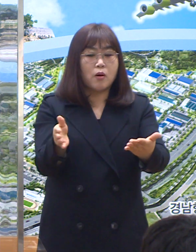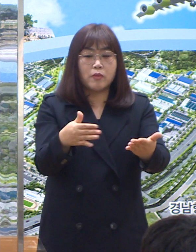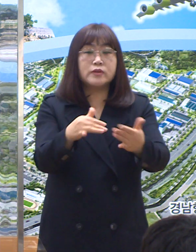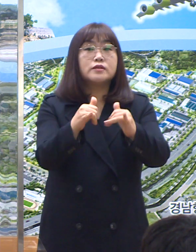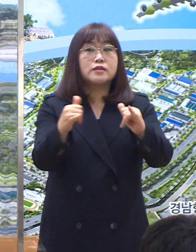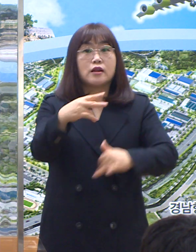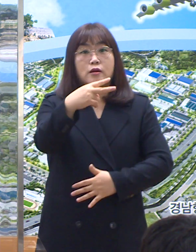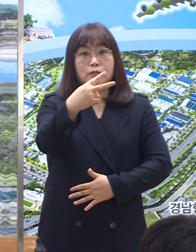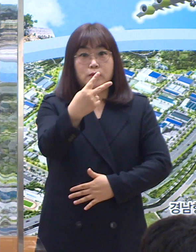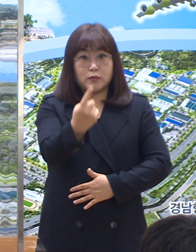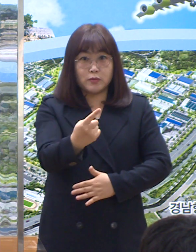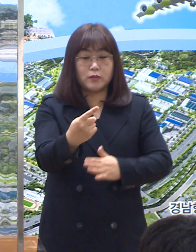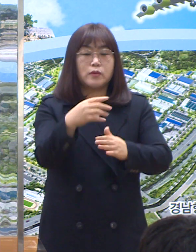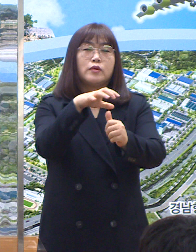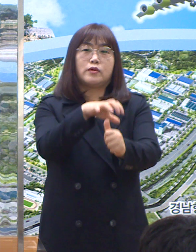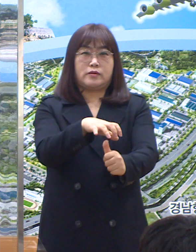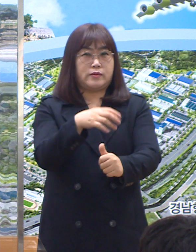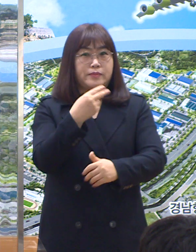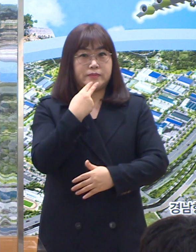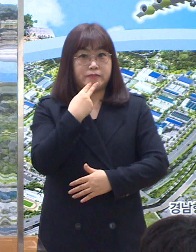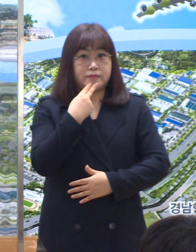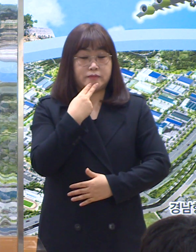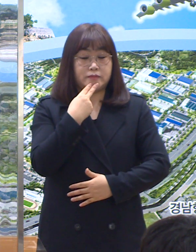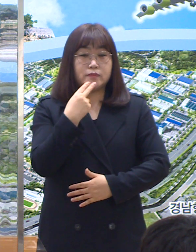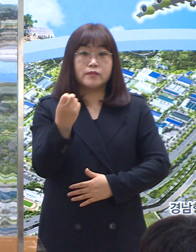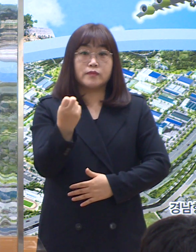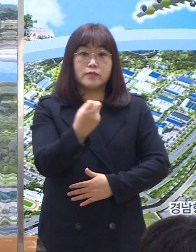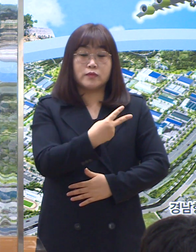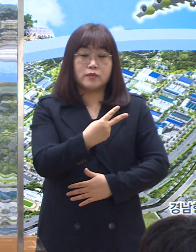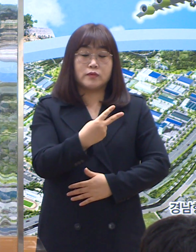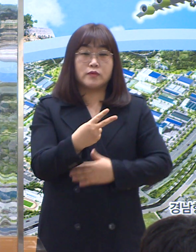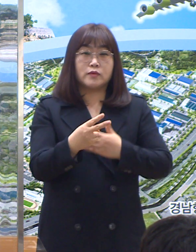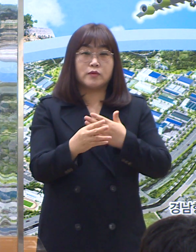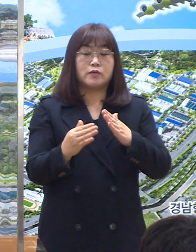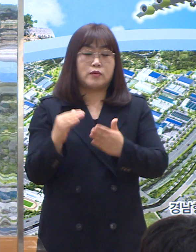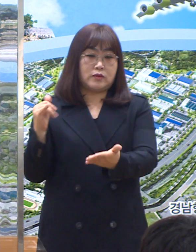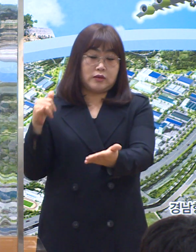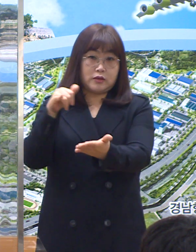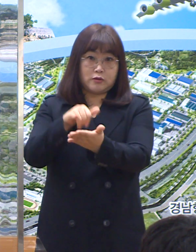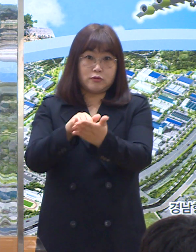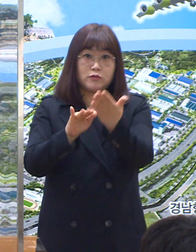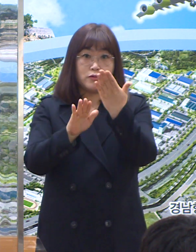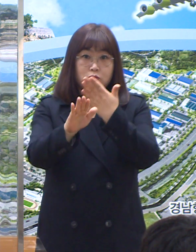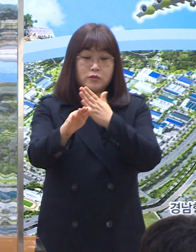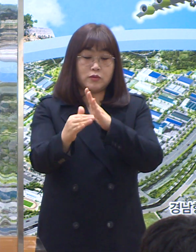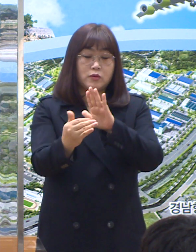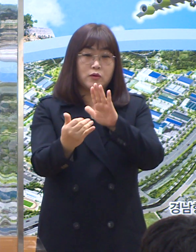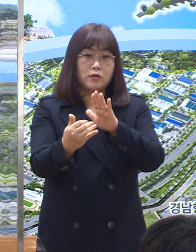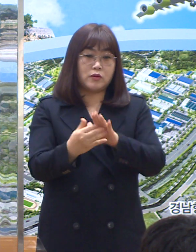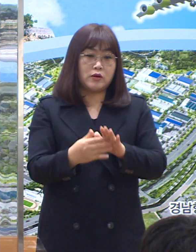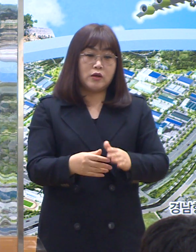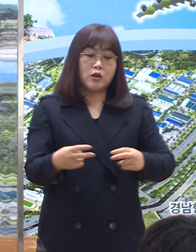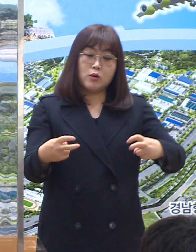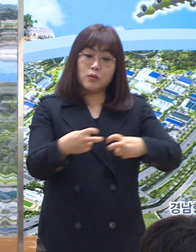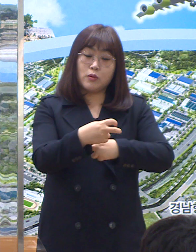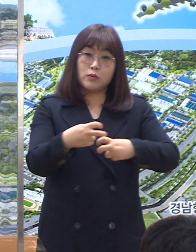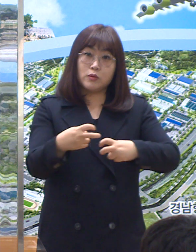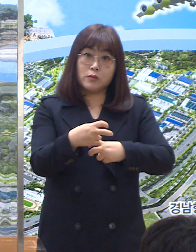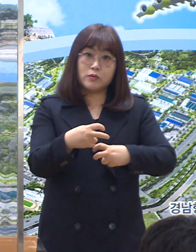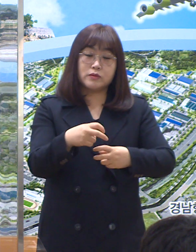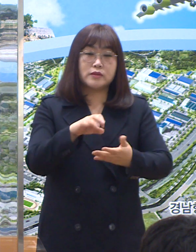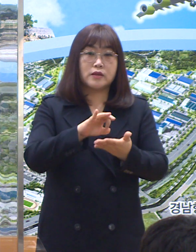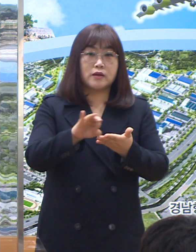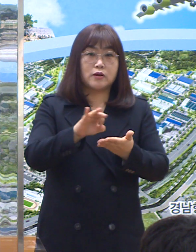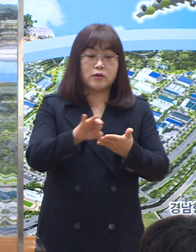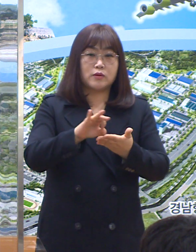확대 적용됩니다. 아울러 입국 이후 방역교통망 이용도 다음 달